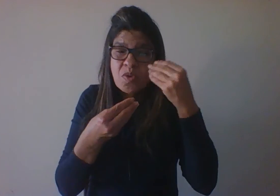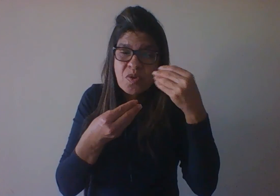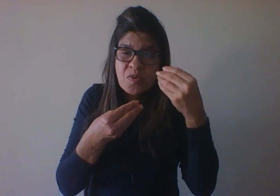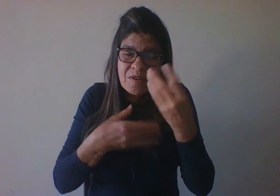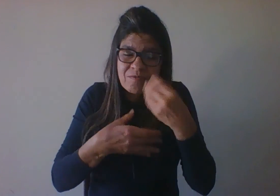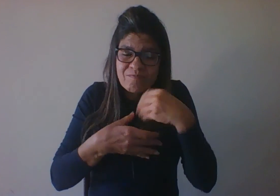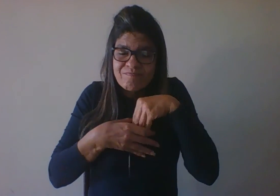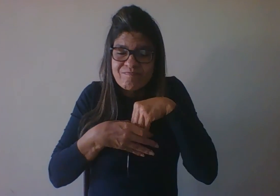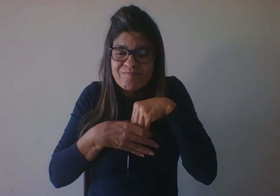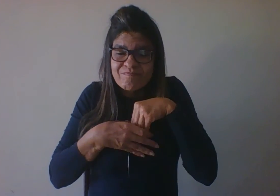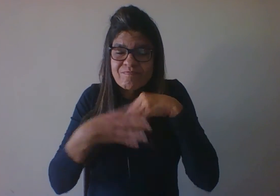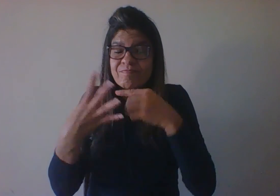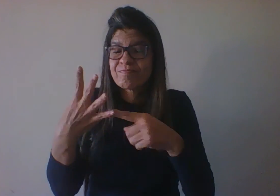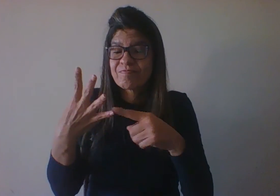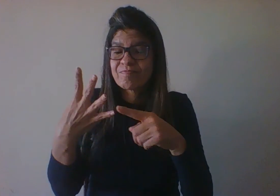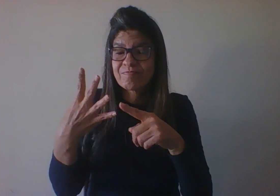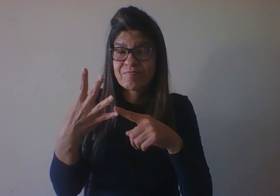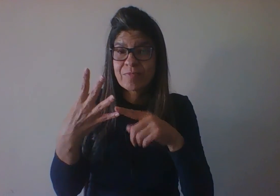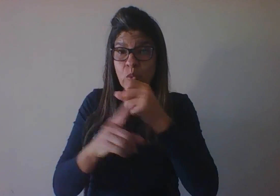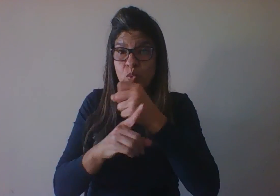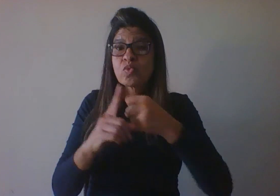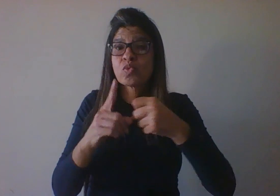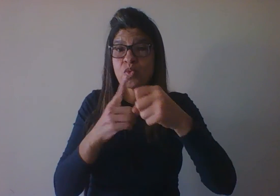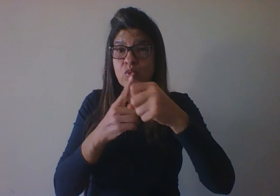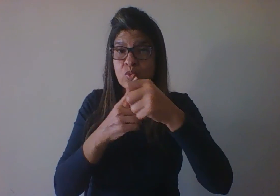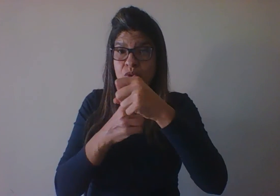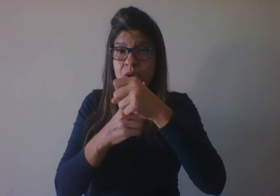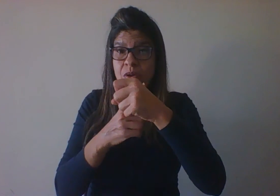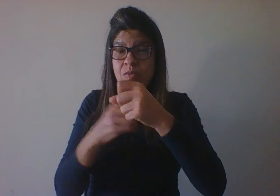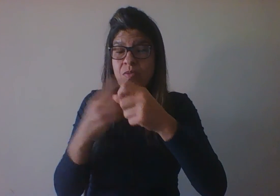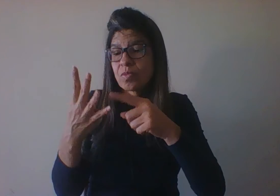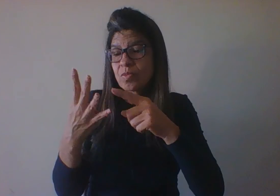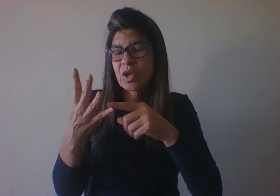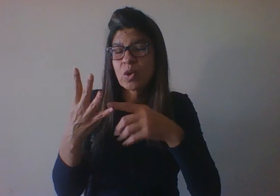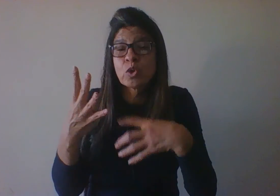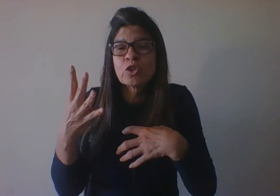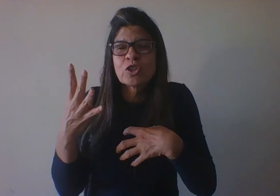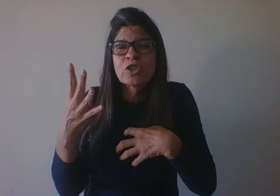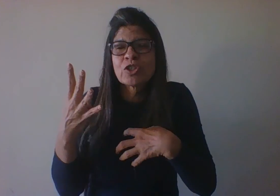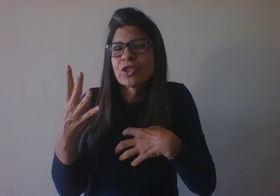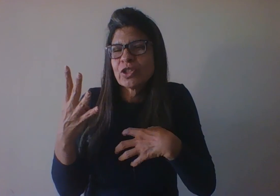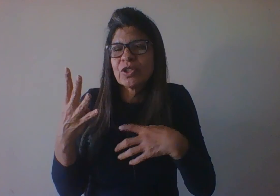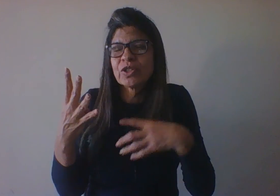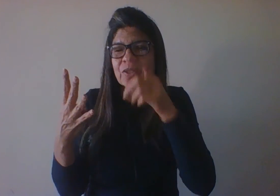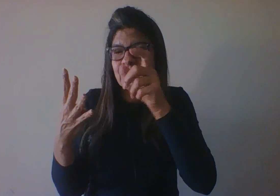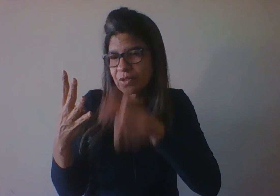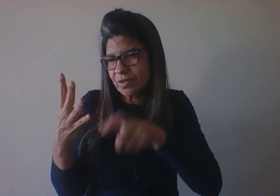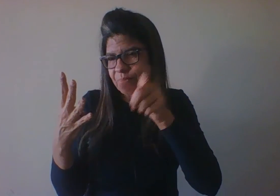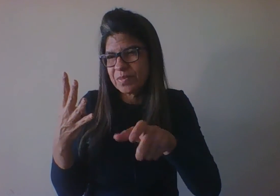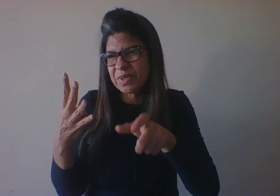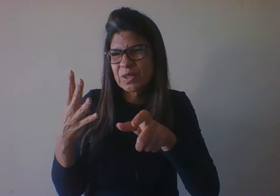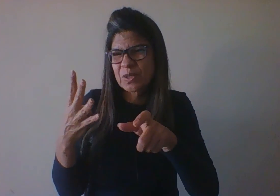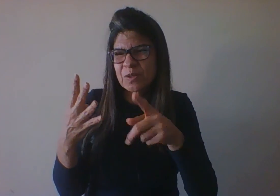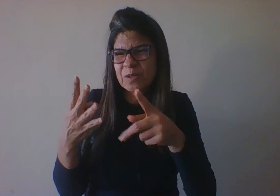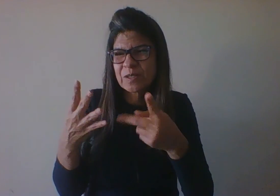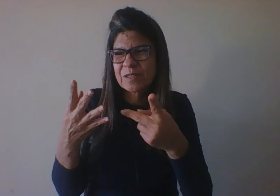O aspecto social, que é a maneira como o indivíduo reage diante de situações que envolvem outras pessoas.